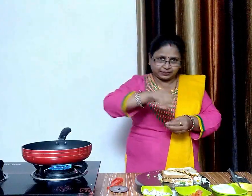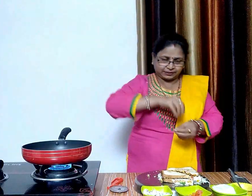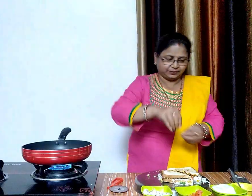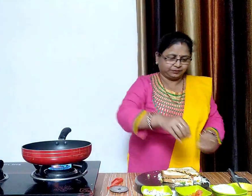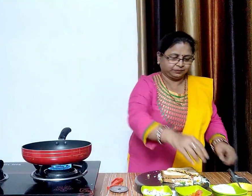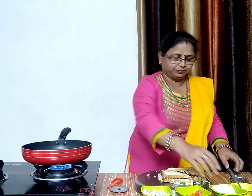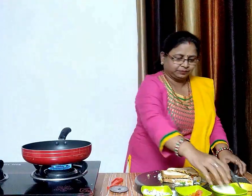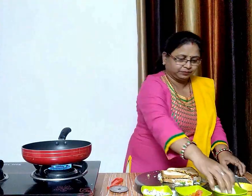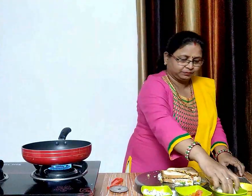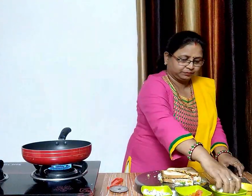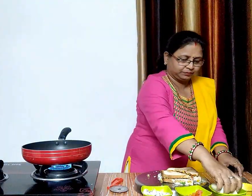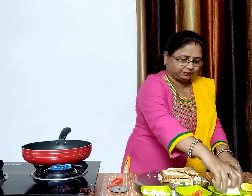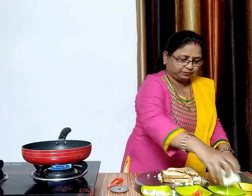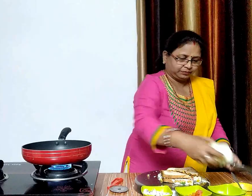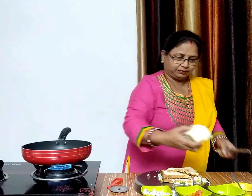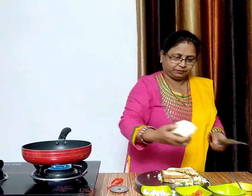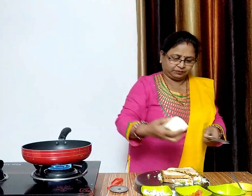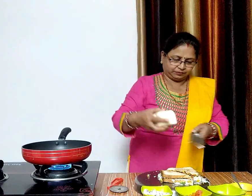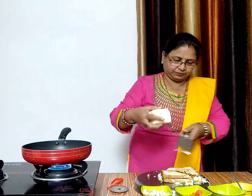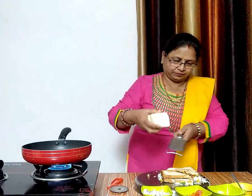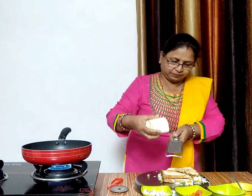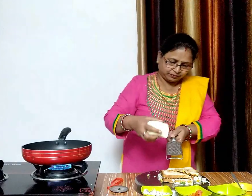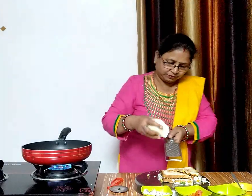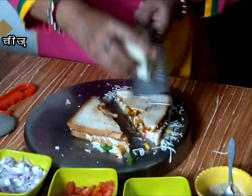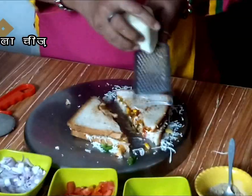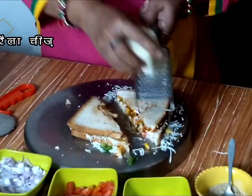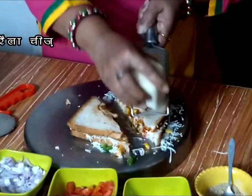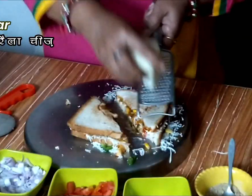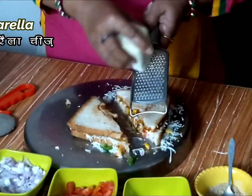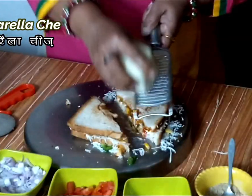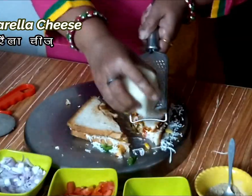अब हम ब्रैड के उपर इस तरीके से चीज़ को अच्छे से ग्रेट कर लेंगे